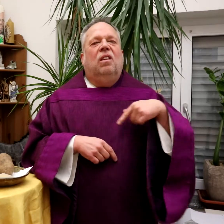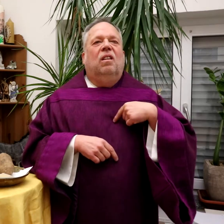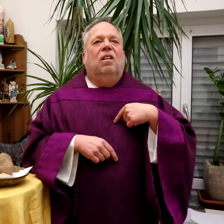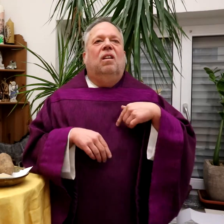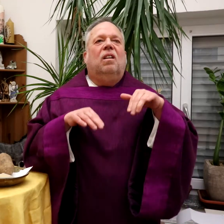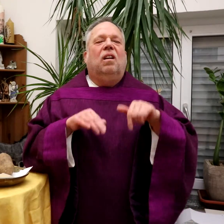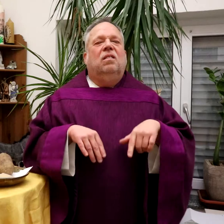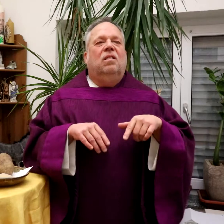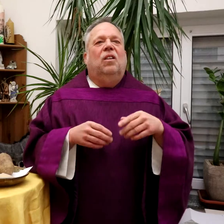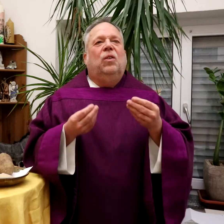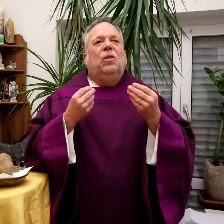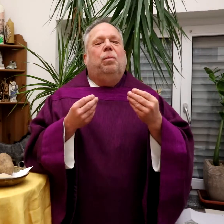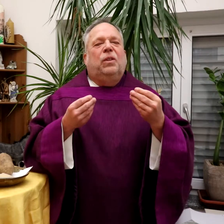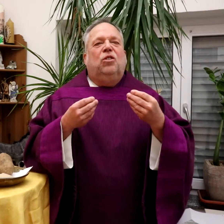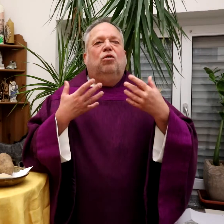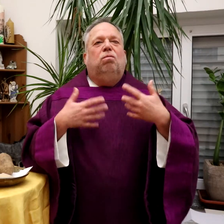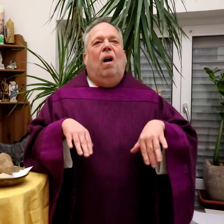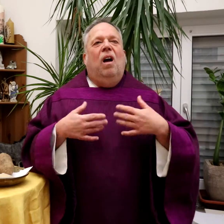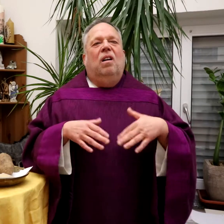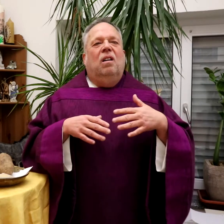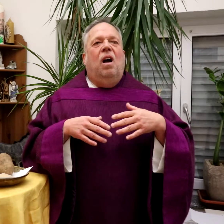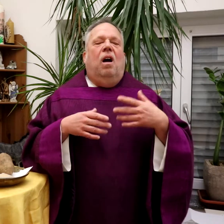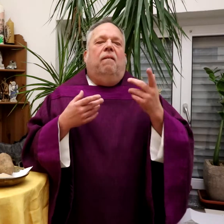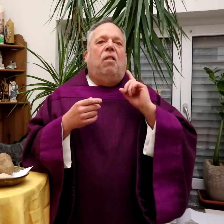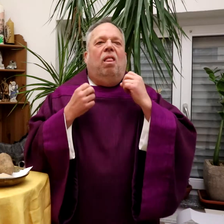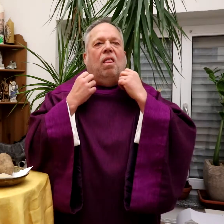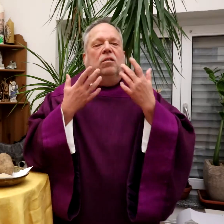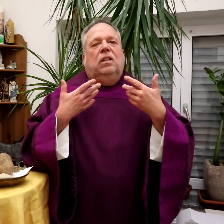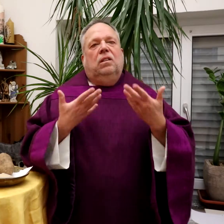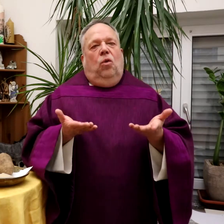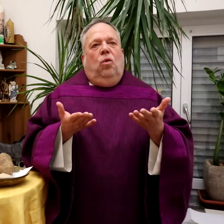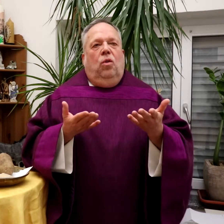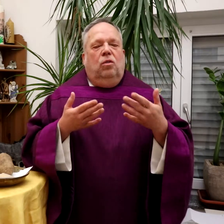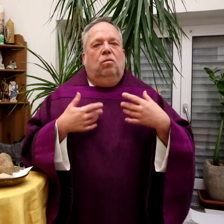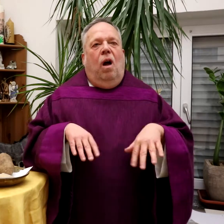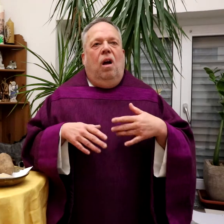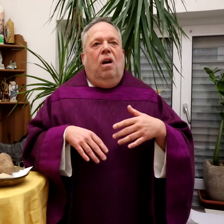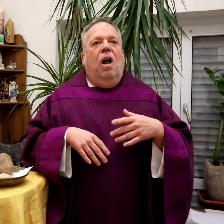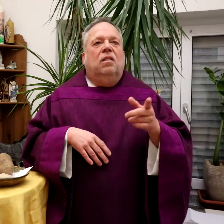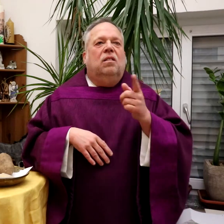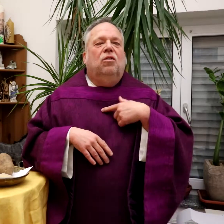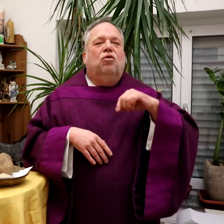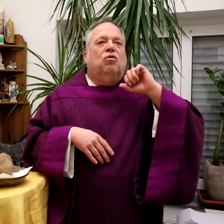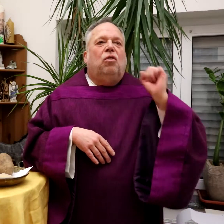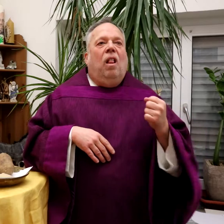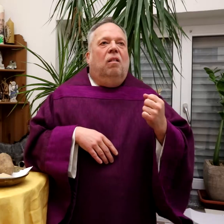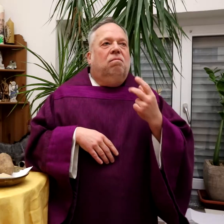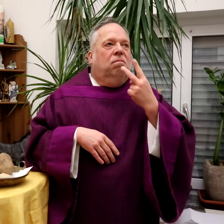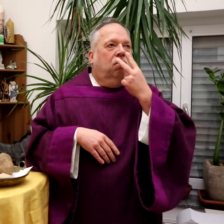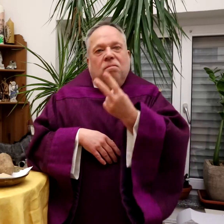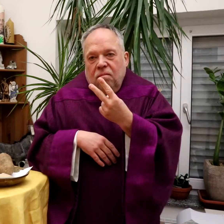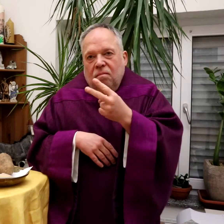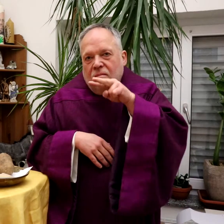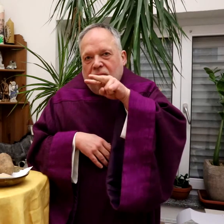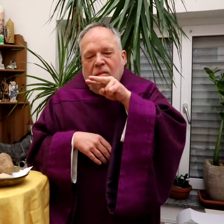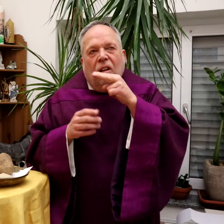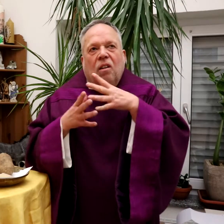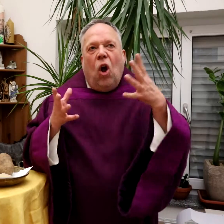Wir Menschen haben aber eine typische Schwäche. Das ist bei uns so. Wir schauen immer